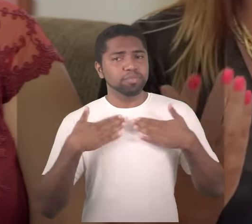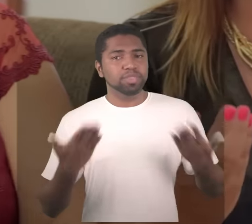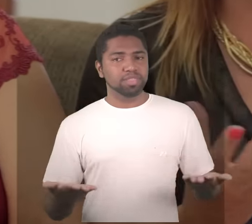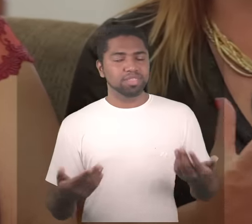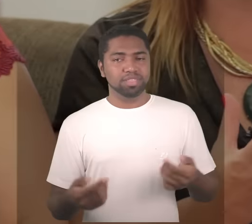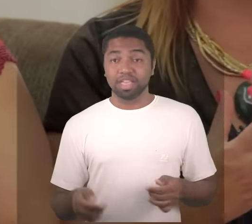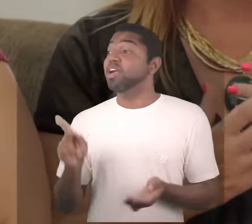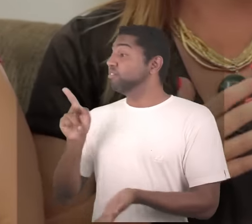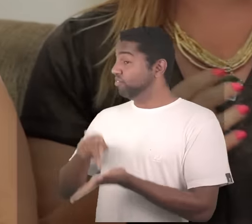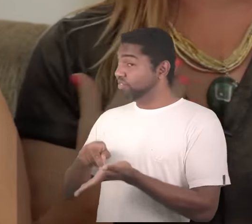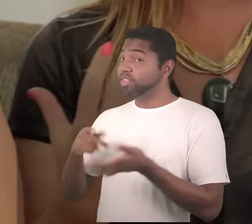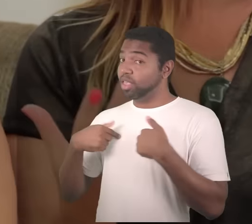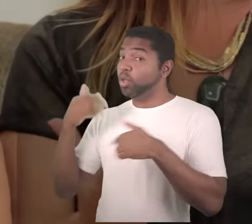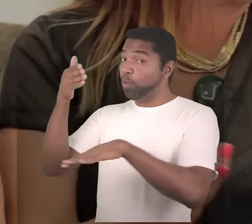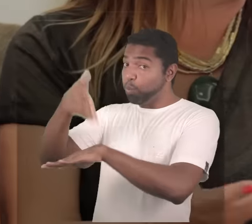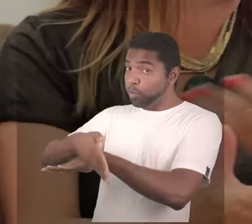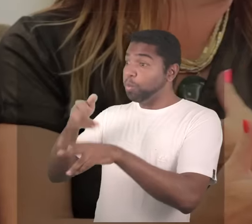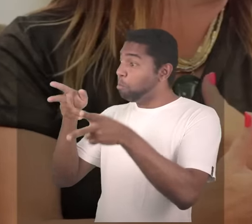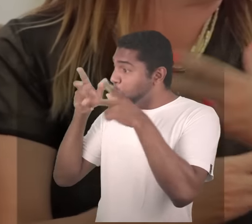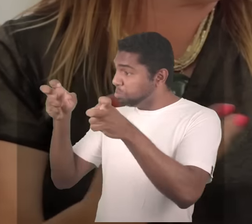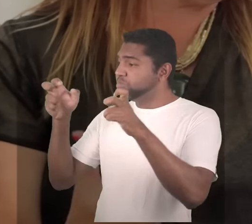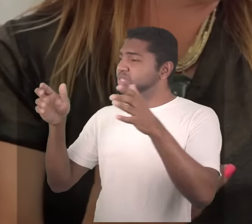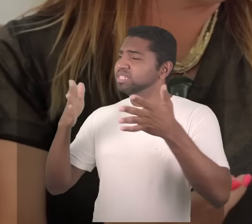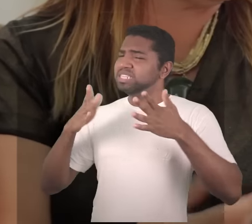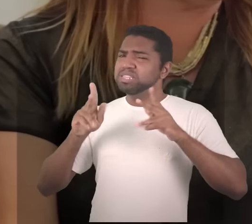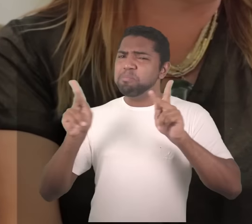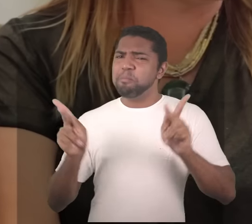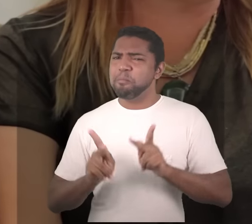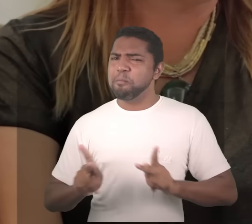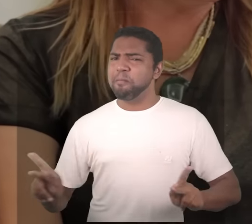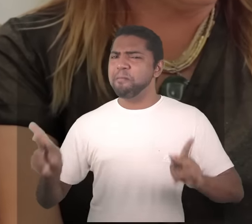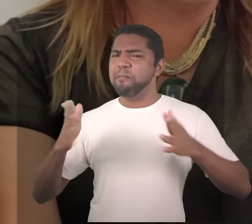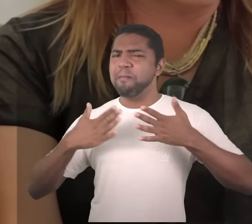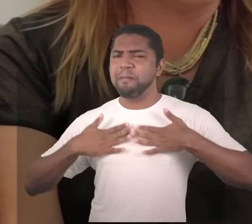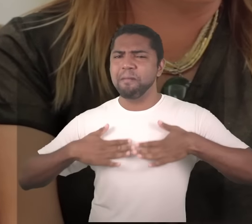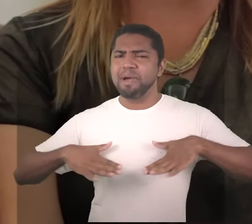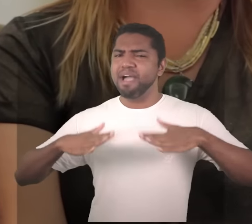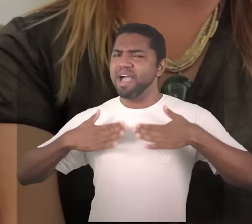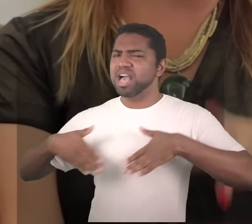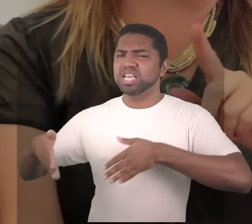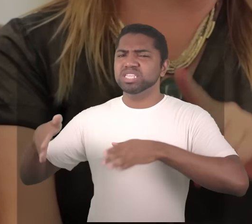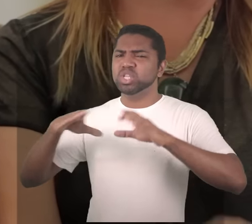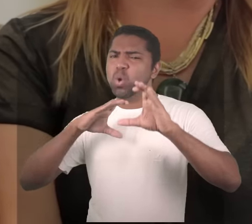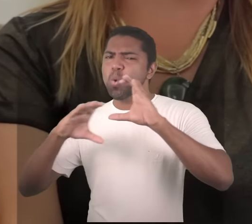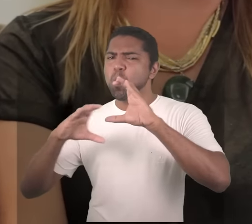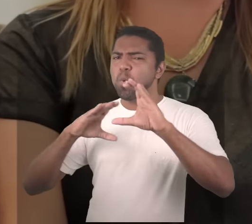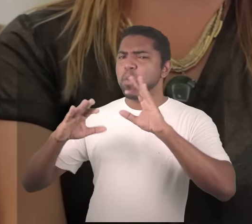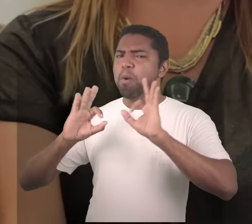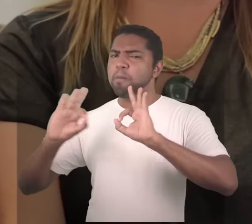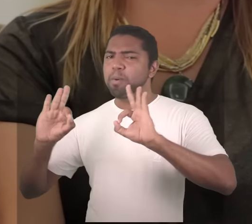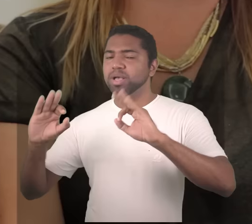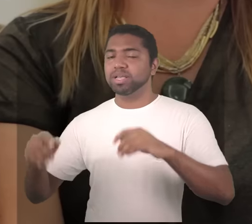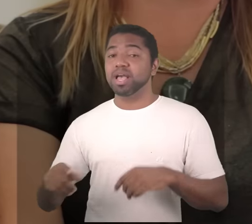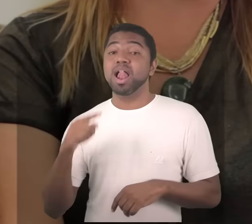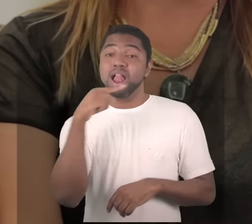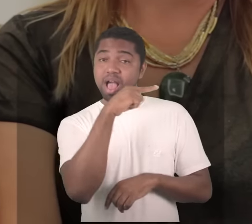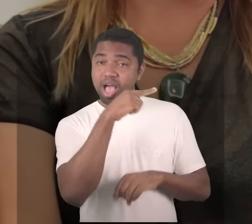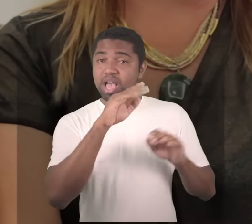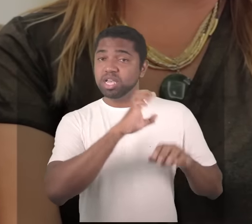harmonia essa facilidade em se comunicar que é importante inclusive na escola em Girocaus eu estava conversando com uma professora e eu